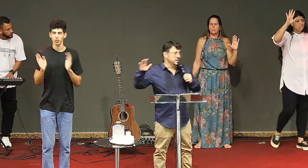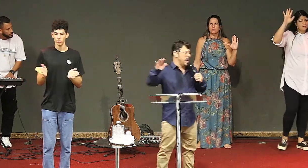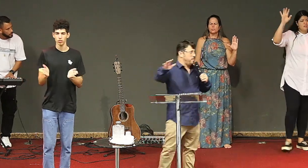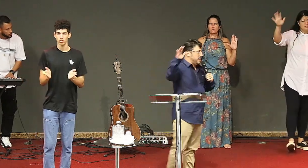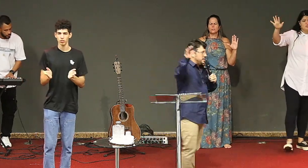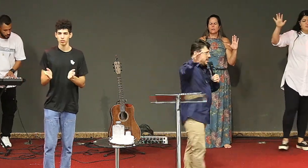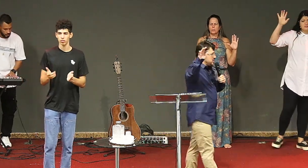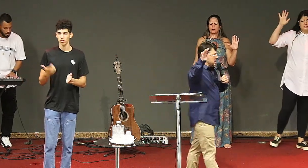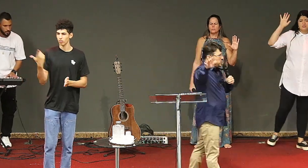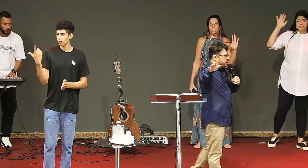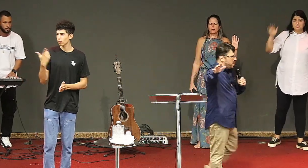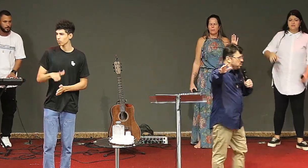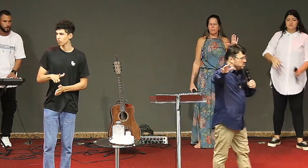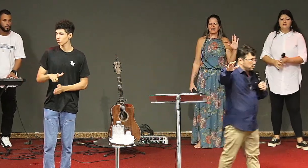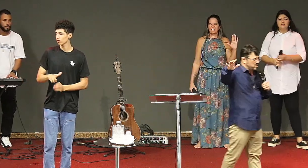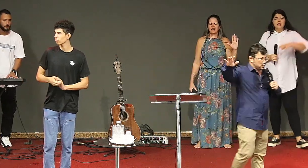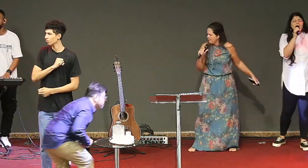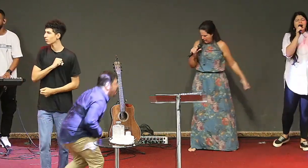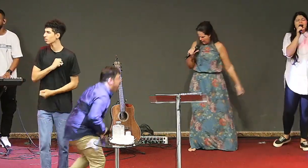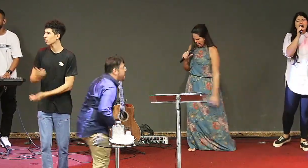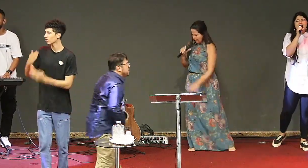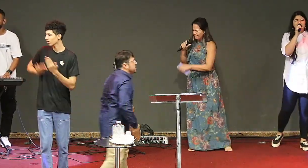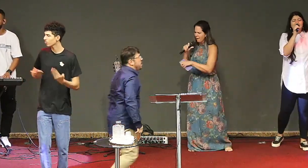na presença de Deus